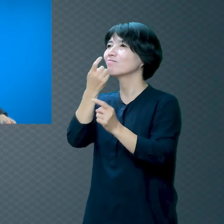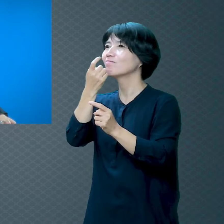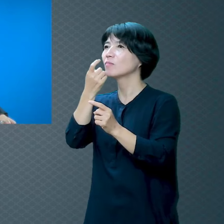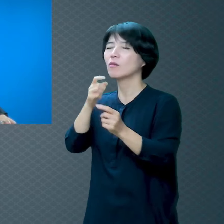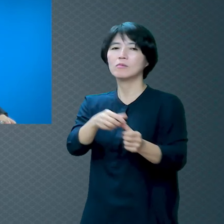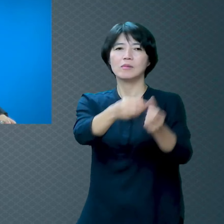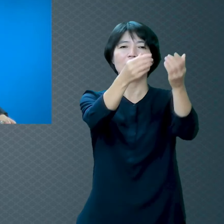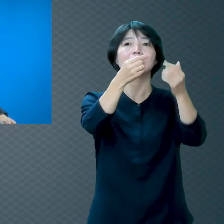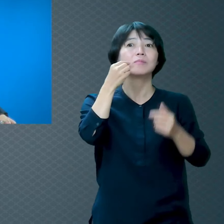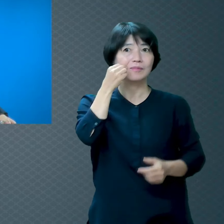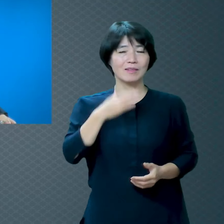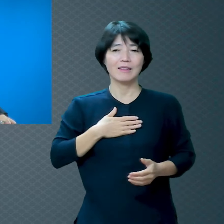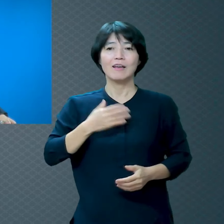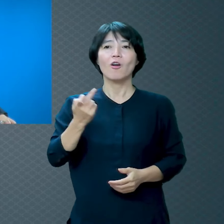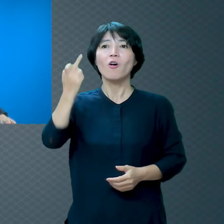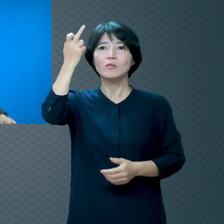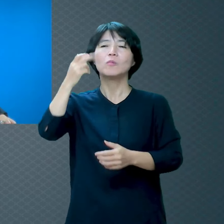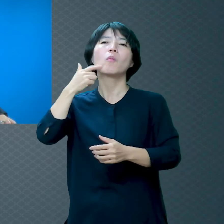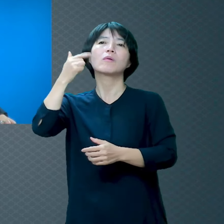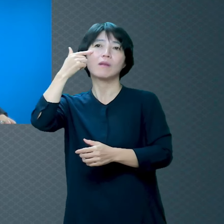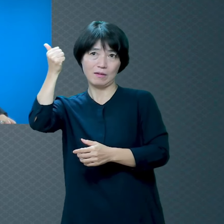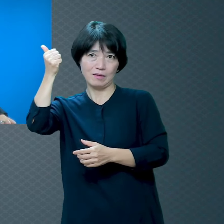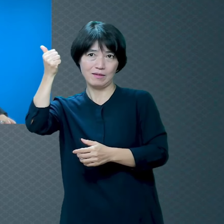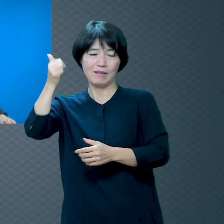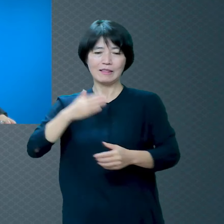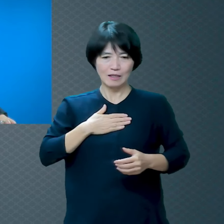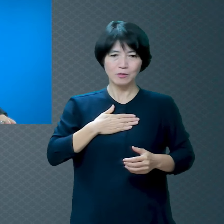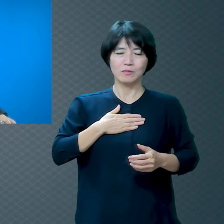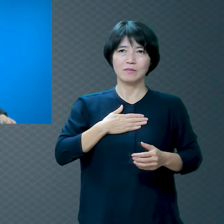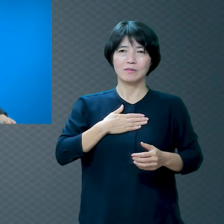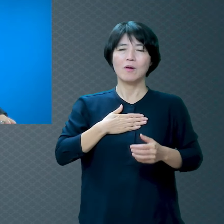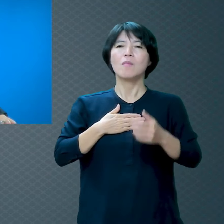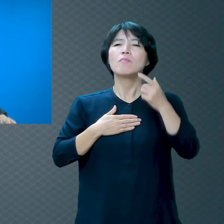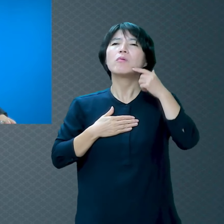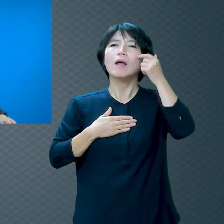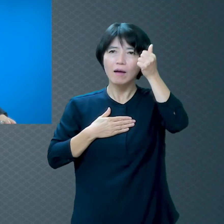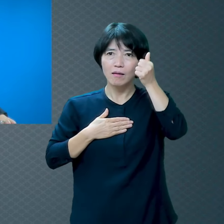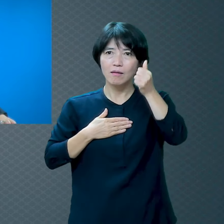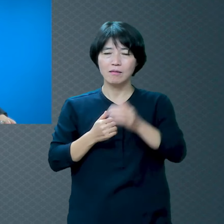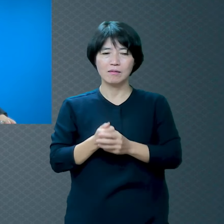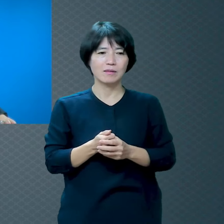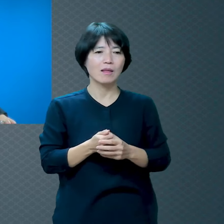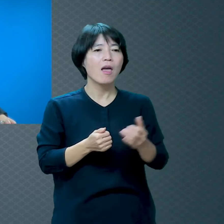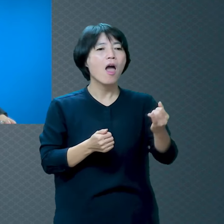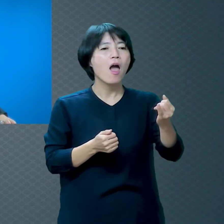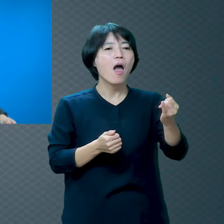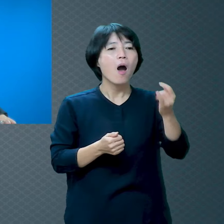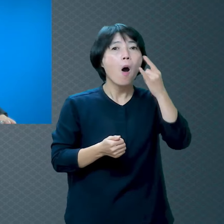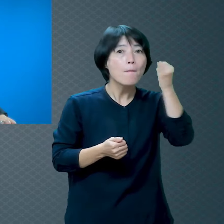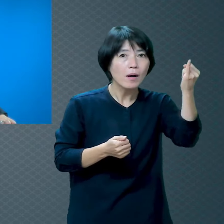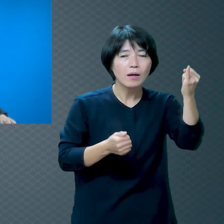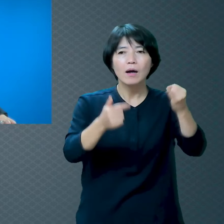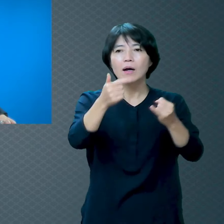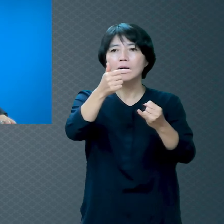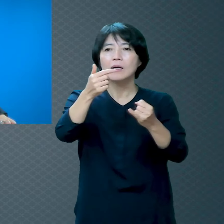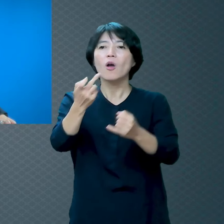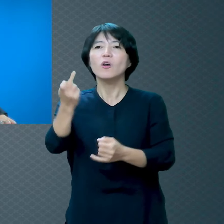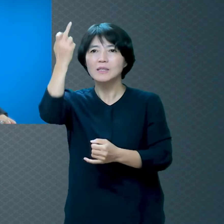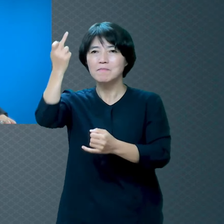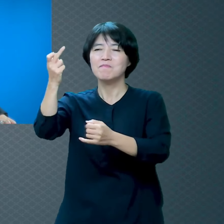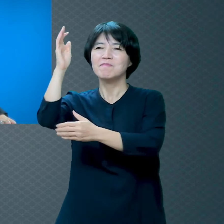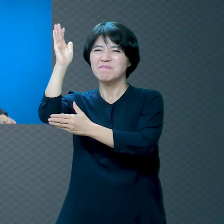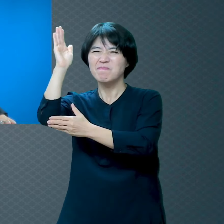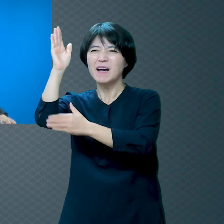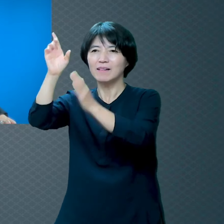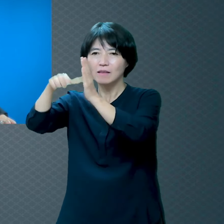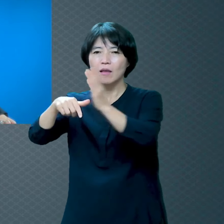형님도 목사입니다 그러니까 큰애는 또 뭐라고 얘기하냐 와서 들어보셨어요 물론